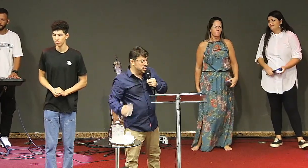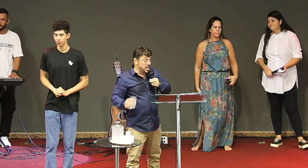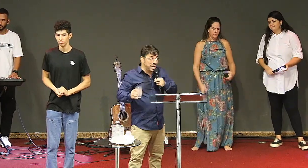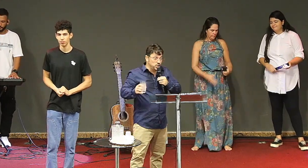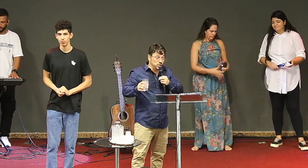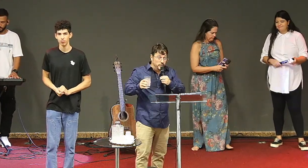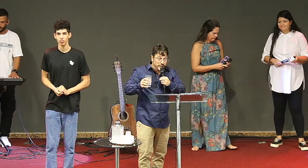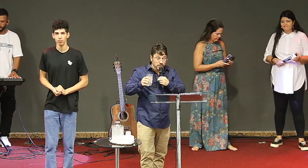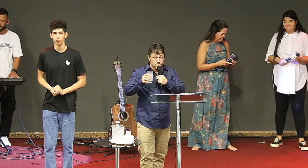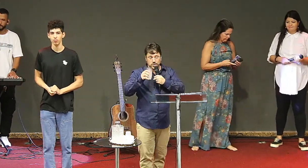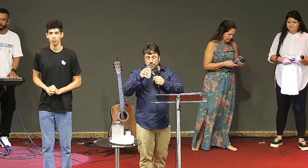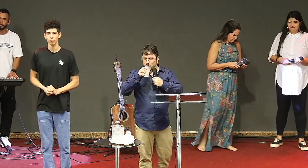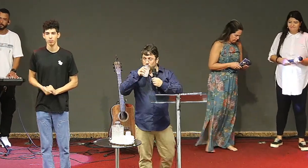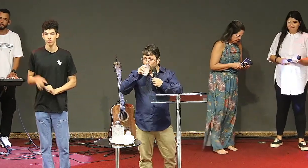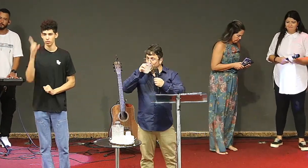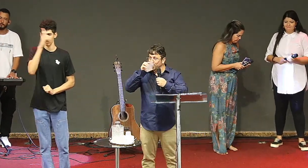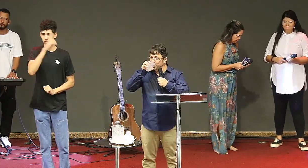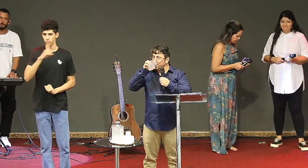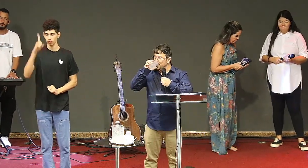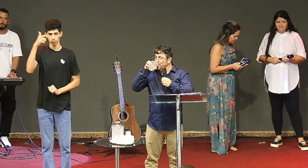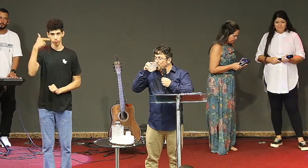sete domingos